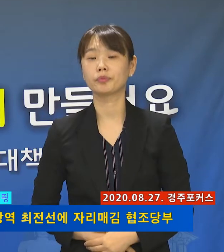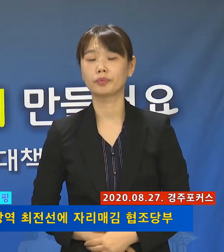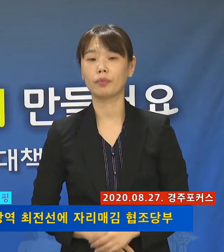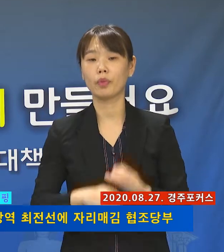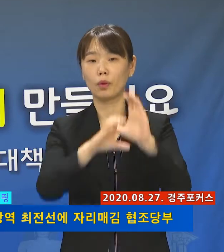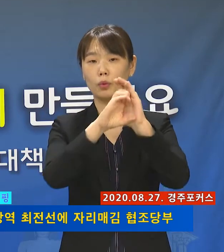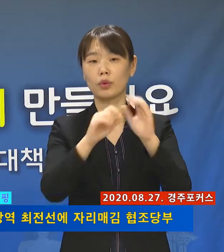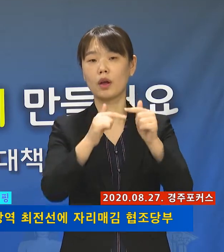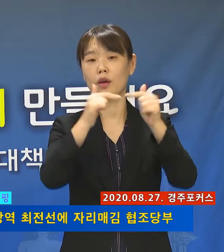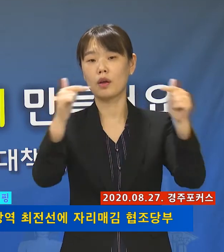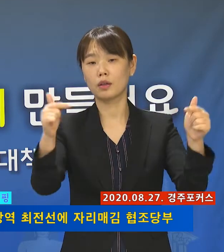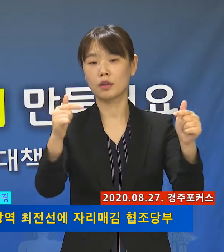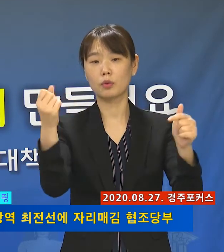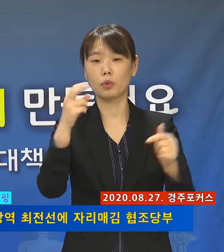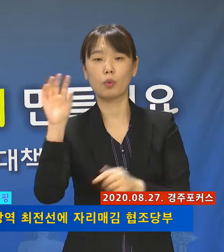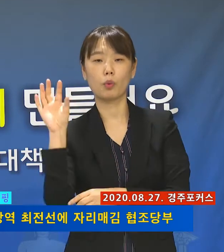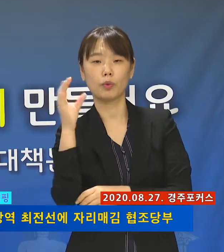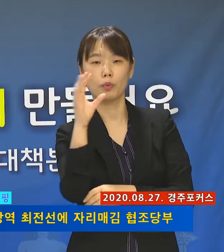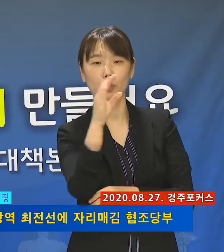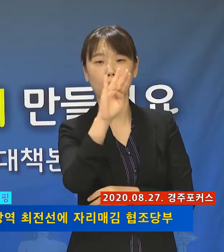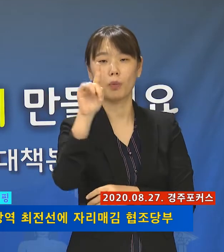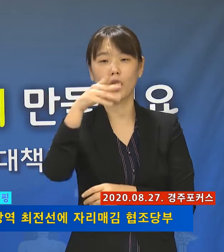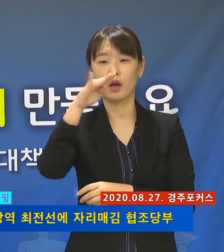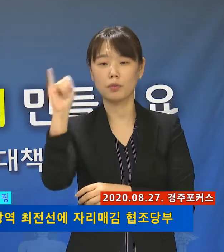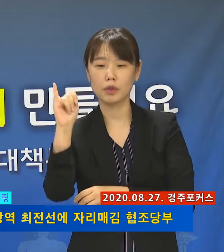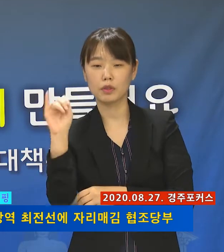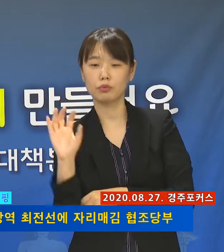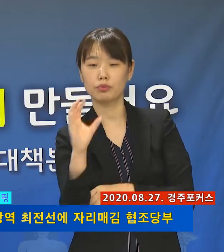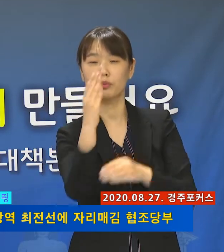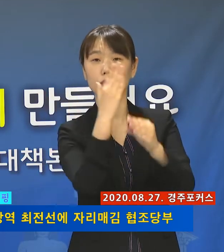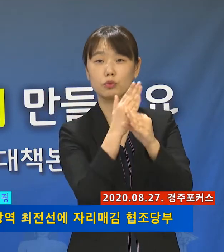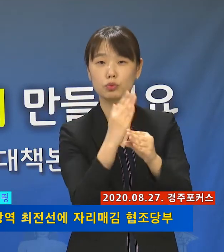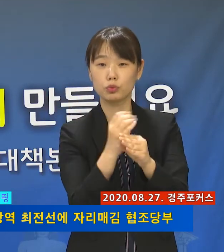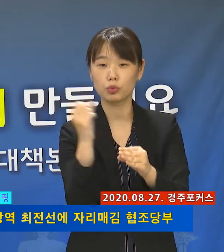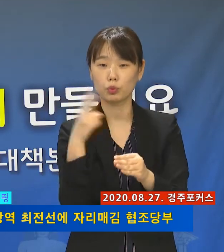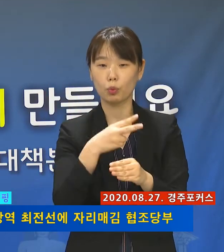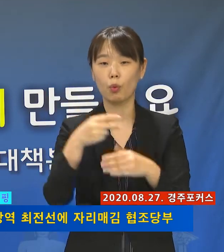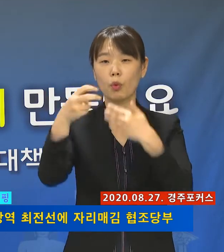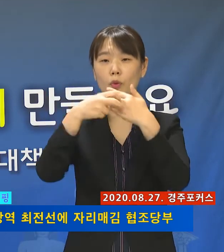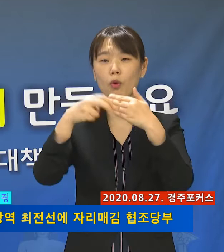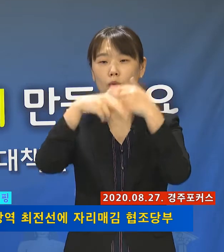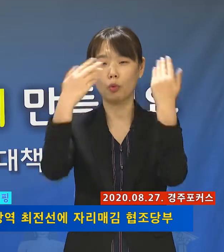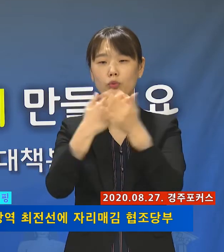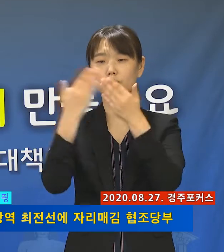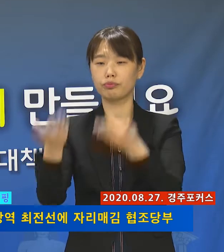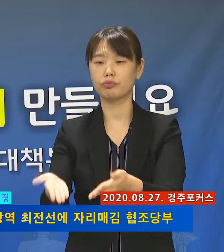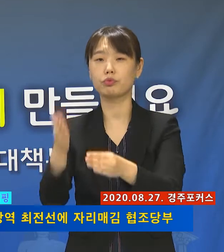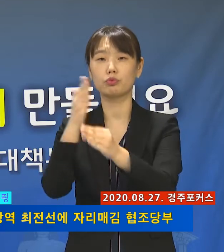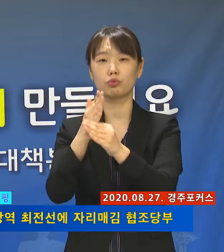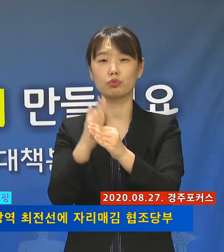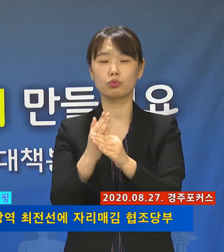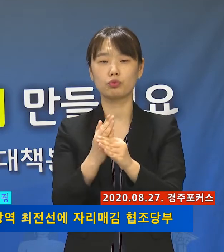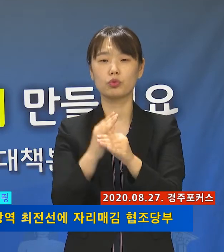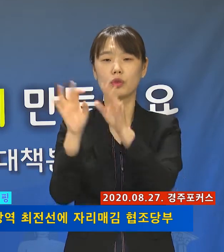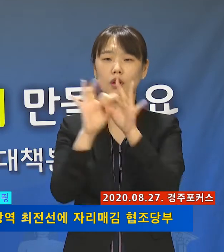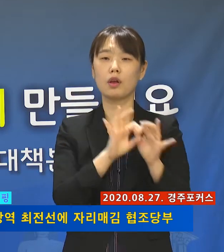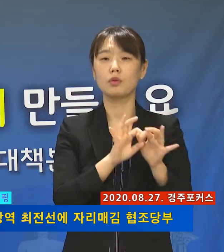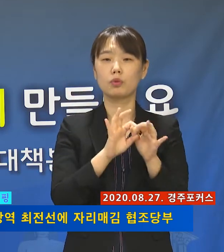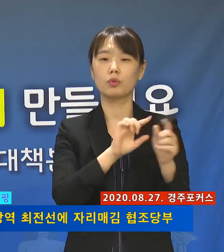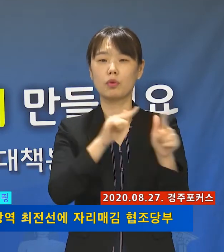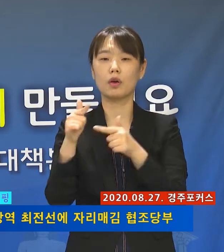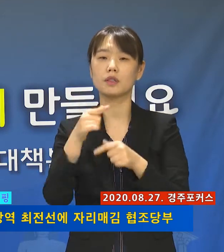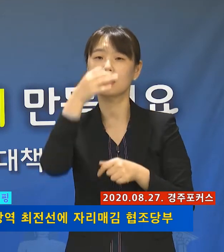코로나19 확산과 함께 태풍 바비의 북상, 의료계 집단 휴진 등으로 삼중계를 겪고 있습니다만